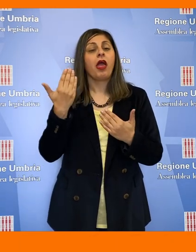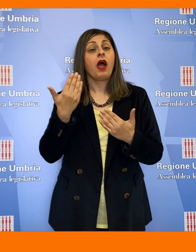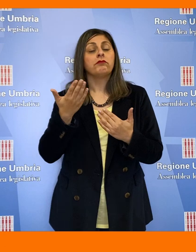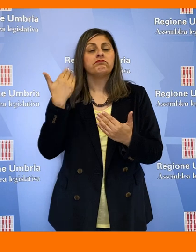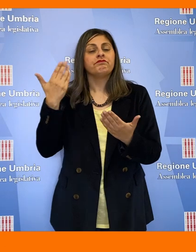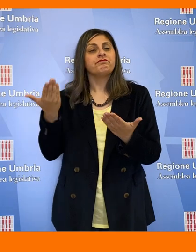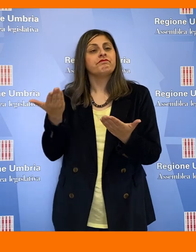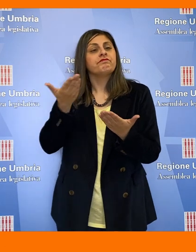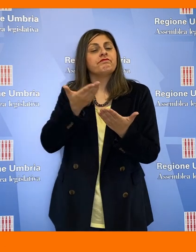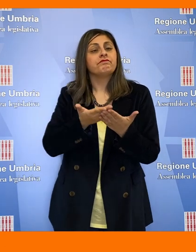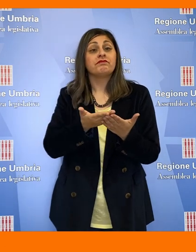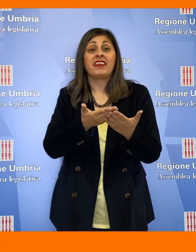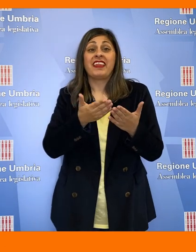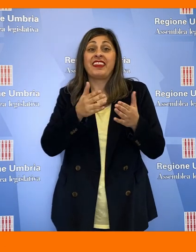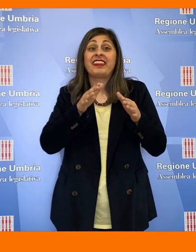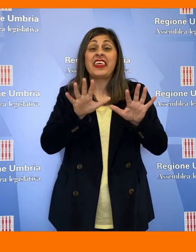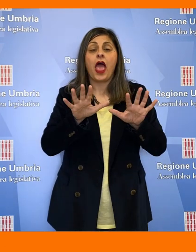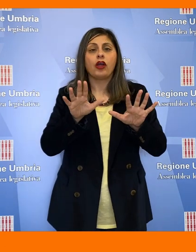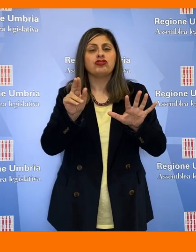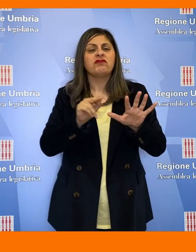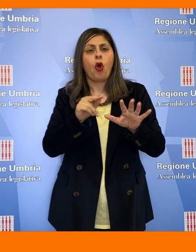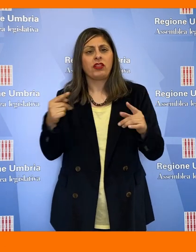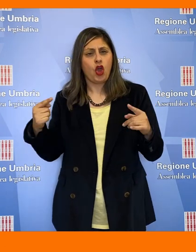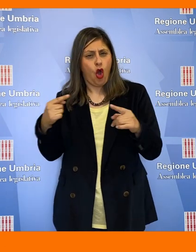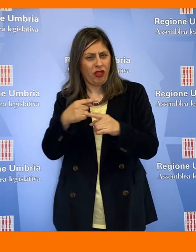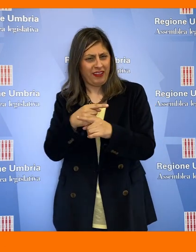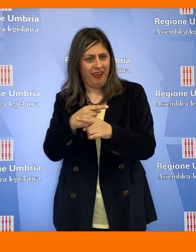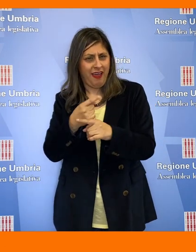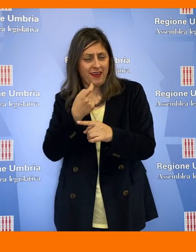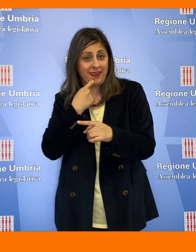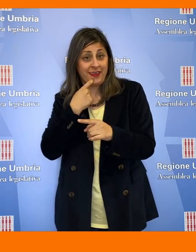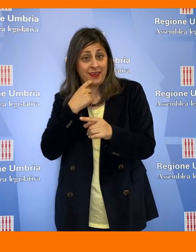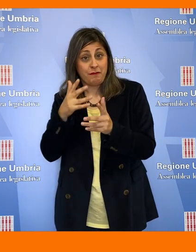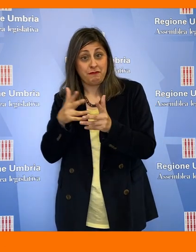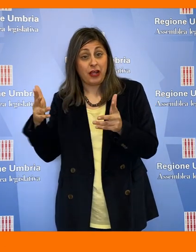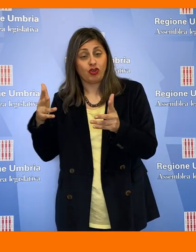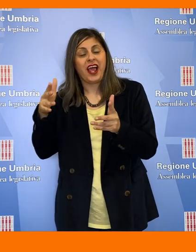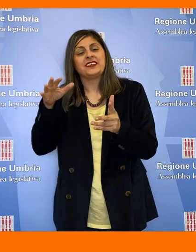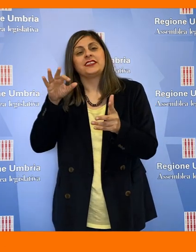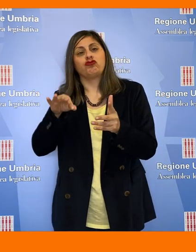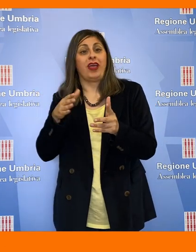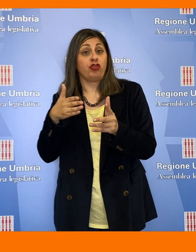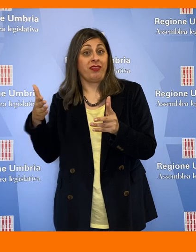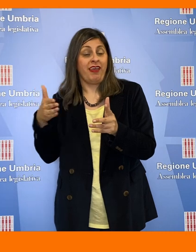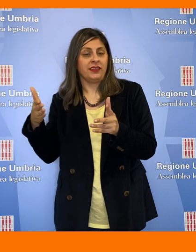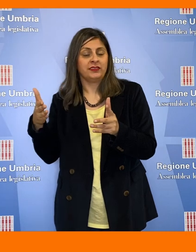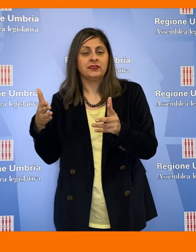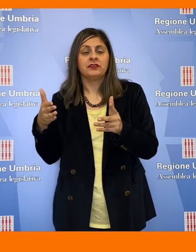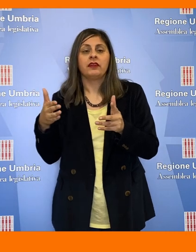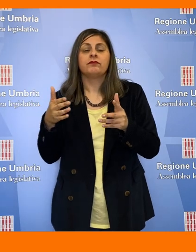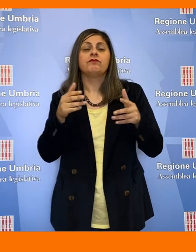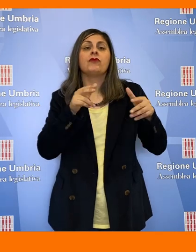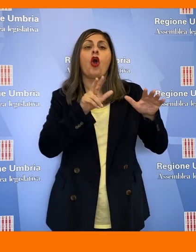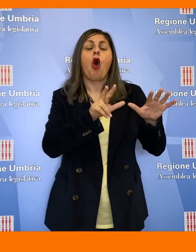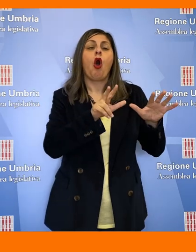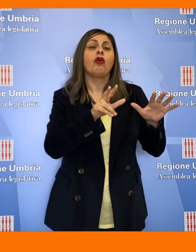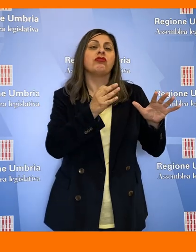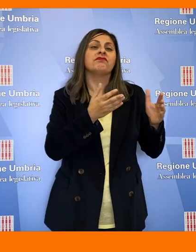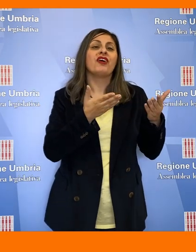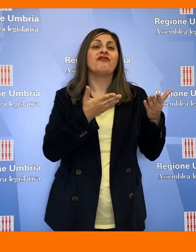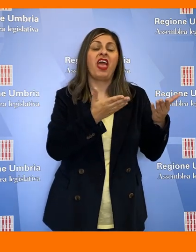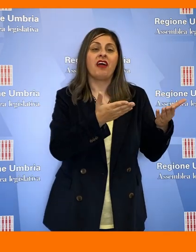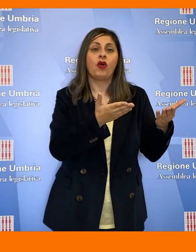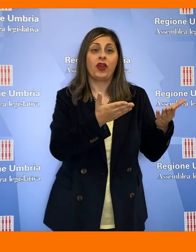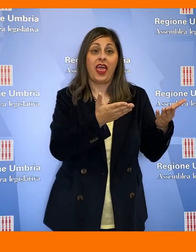ha bocciato con 10 voti contrari espressi dalla maggioranza di centrodestra e con gli 8